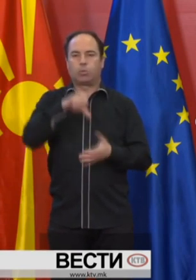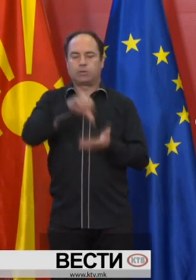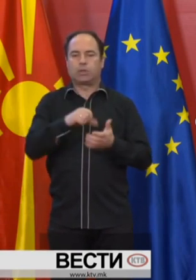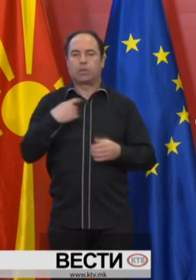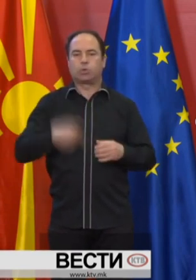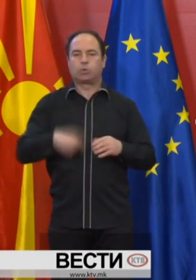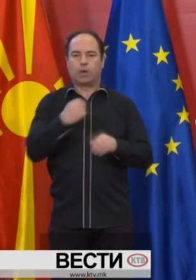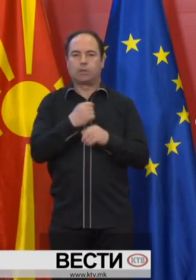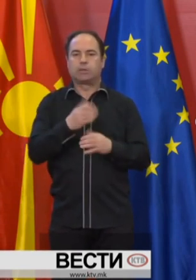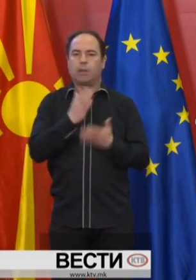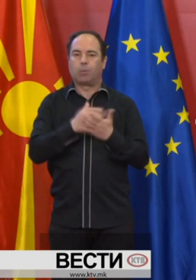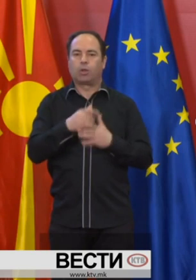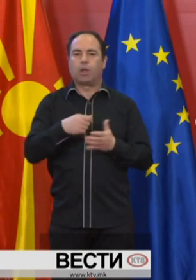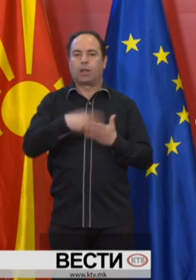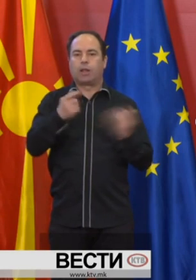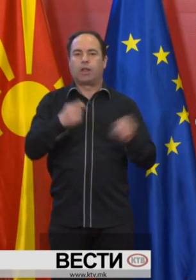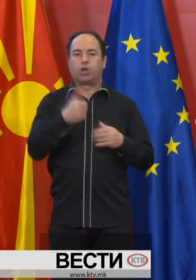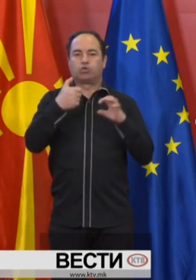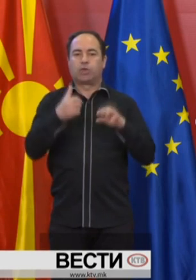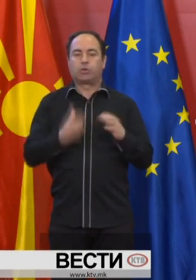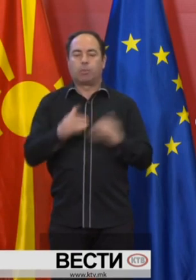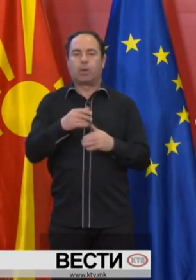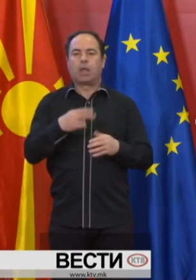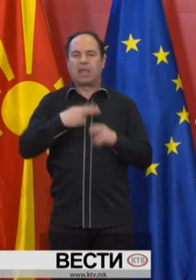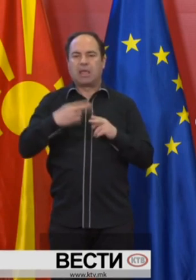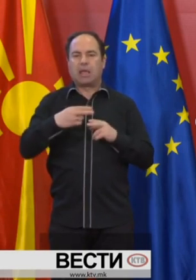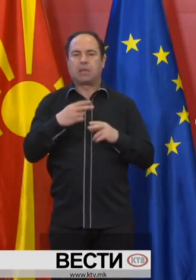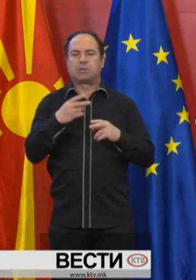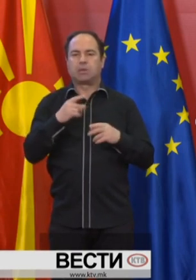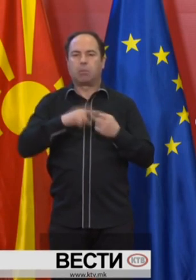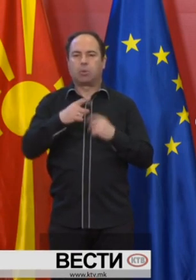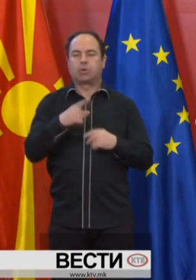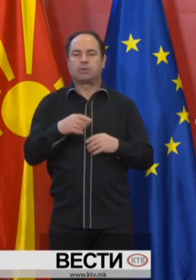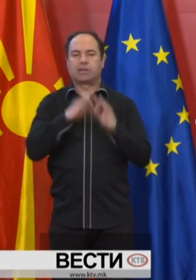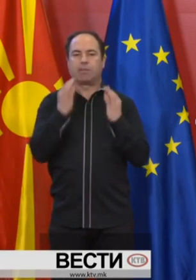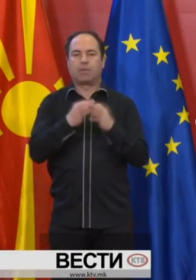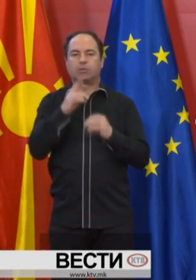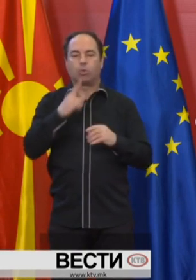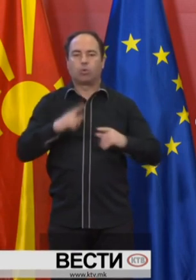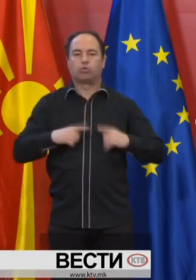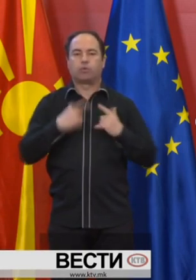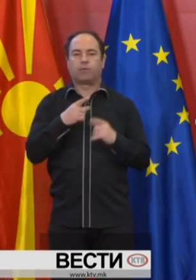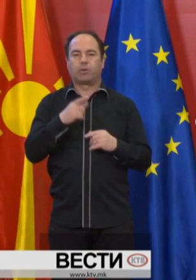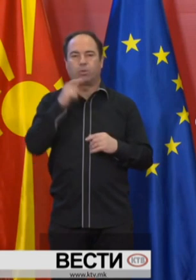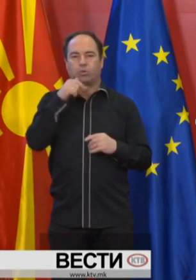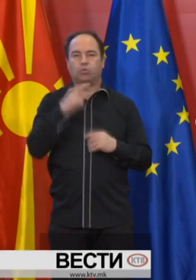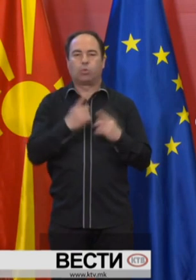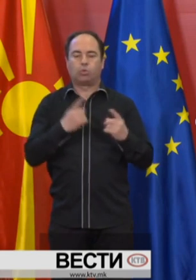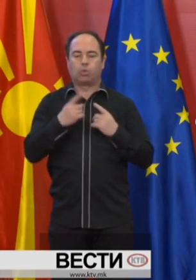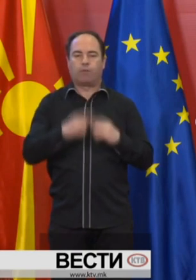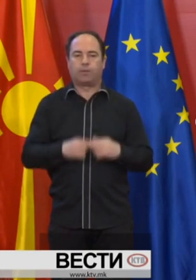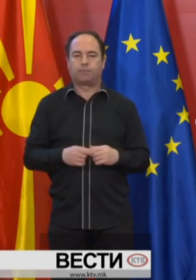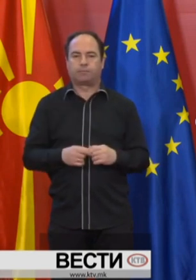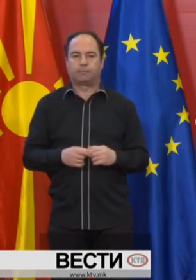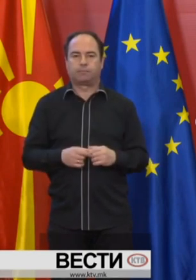социјална работа се поделени надшестотени пакети со хигиенски продукти за семејствата кои што живаат во субстандарни услови